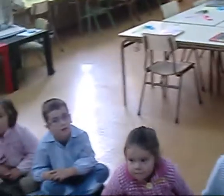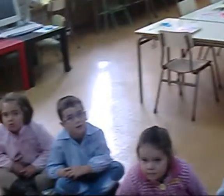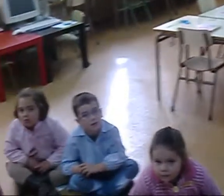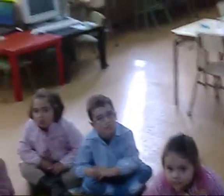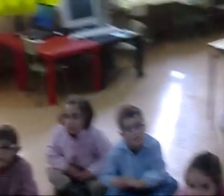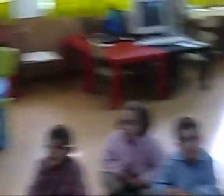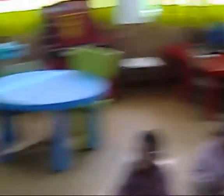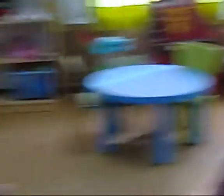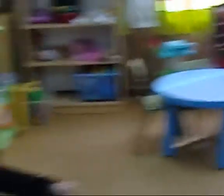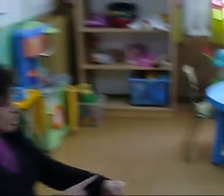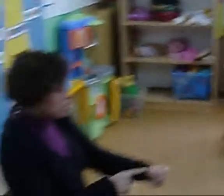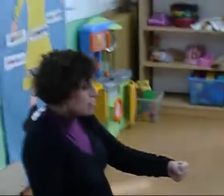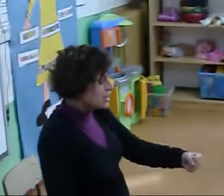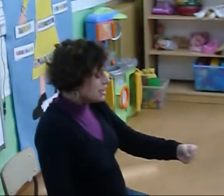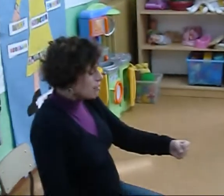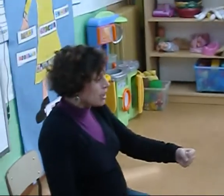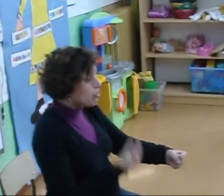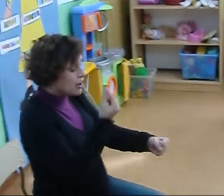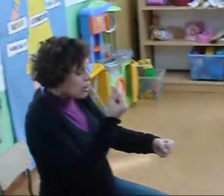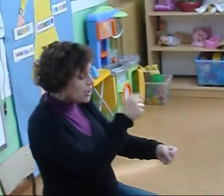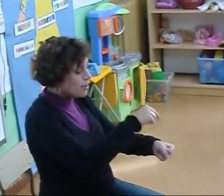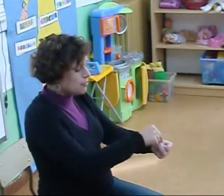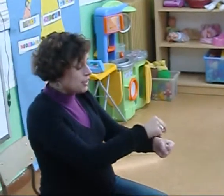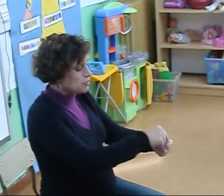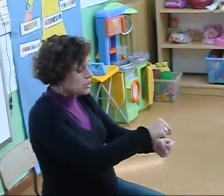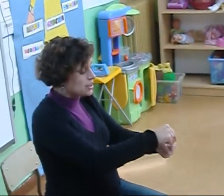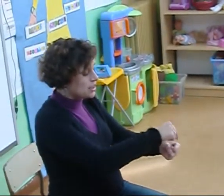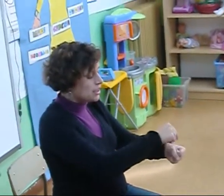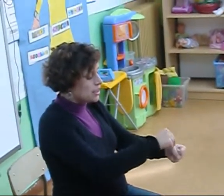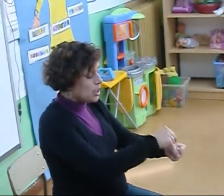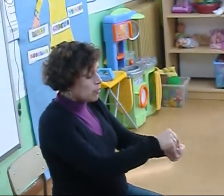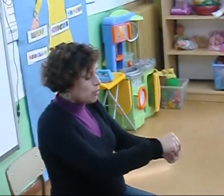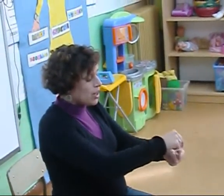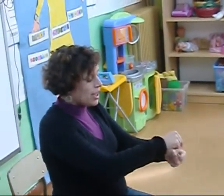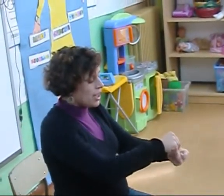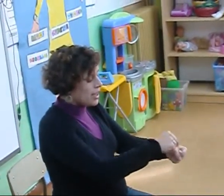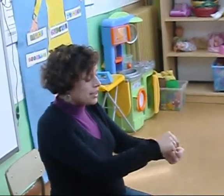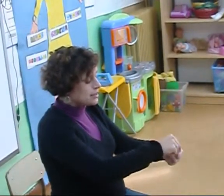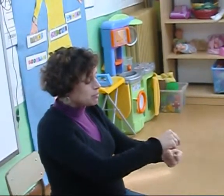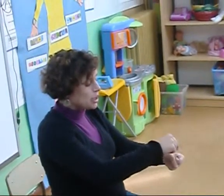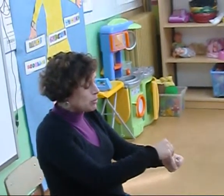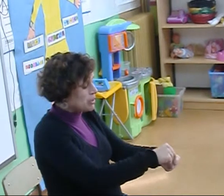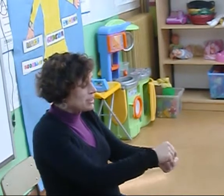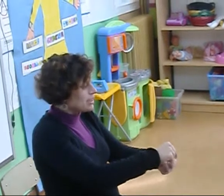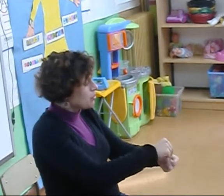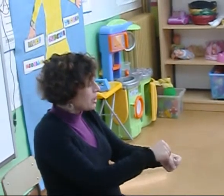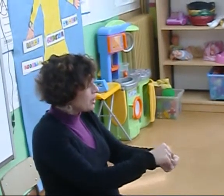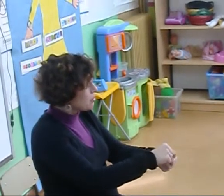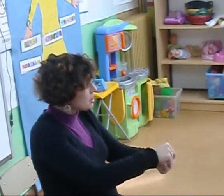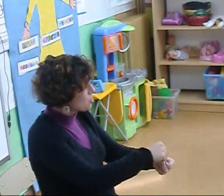xuxo Kiwi Poñemos tamén así a man Pero ahora Facemos así Polas Polas pepitas que ten por aquí Vos dedes